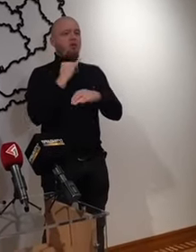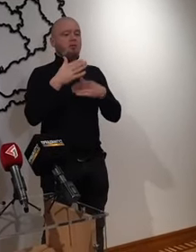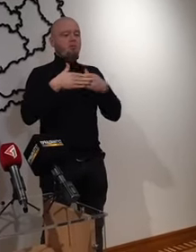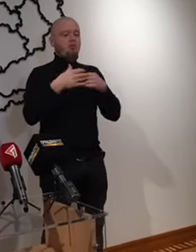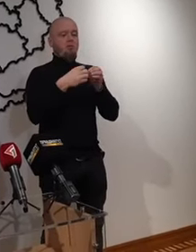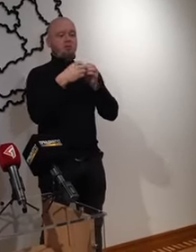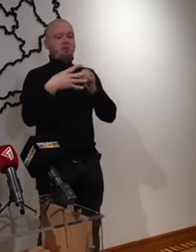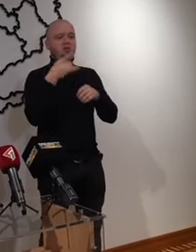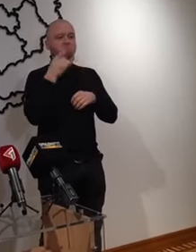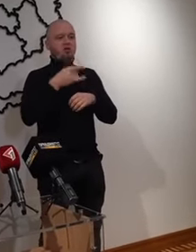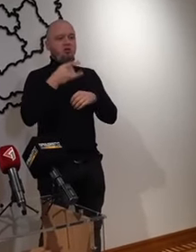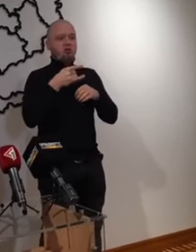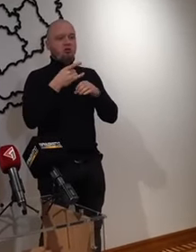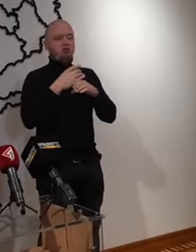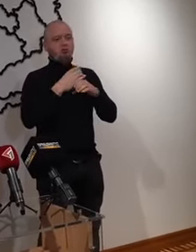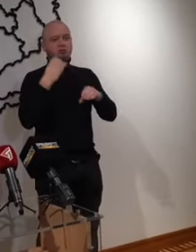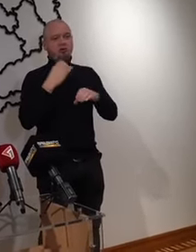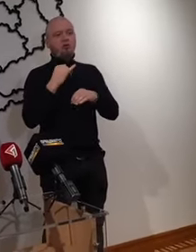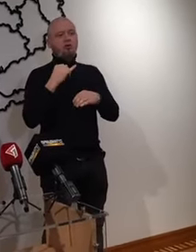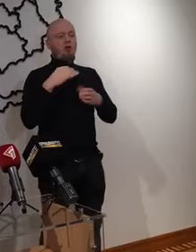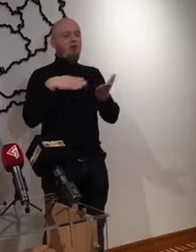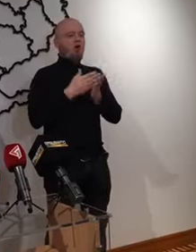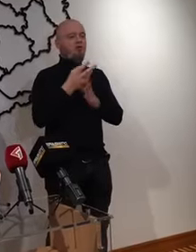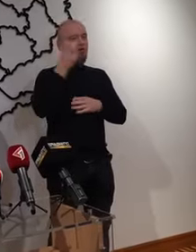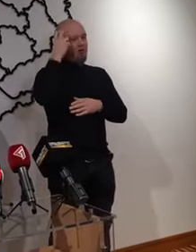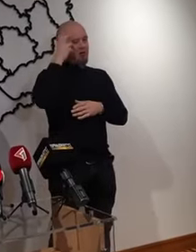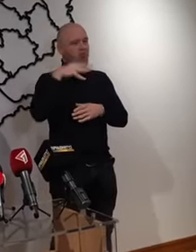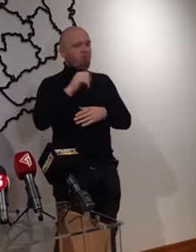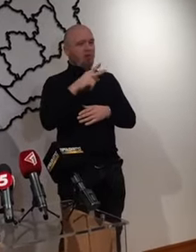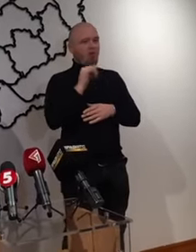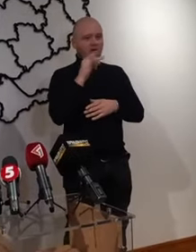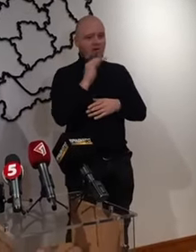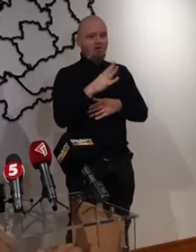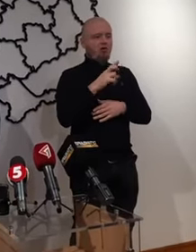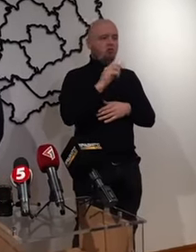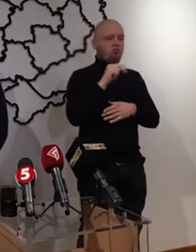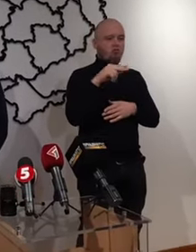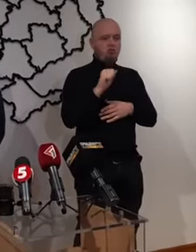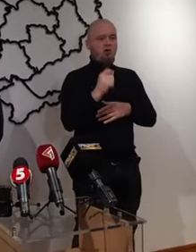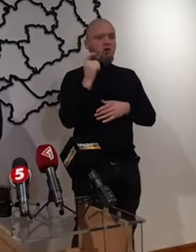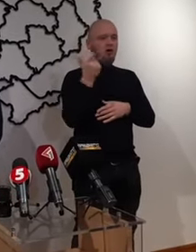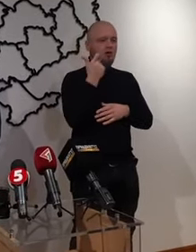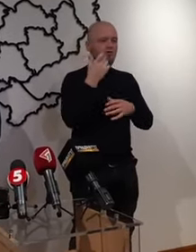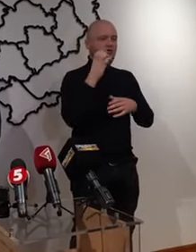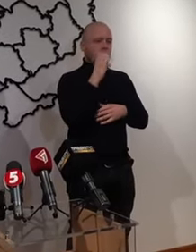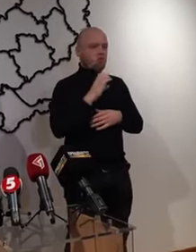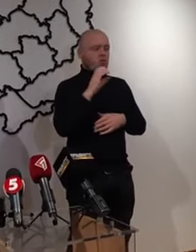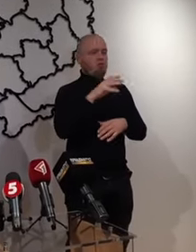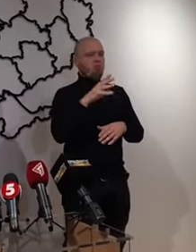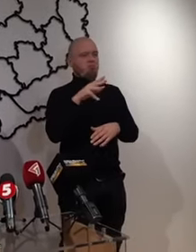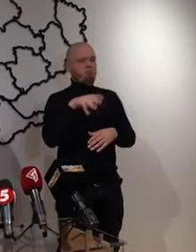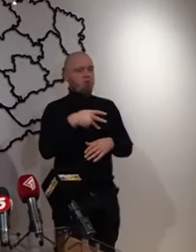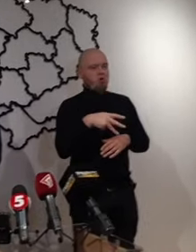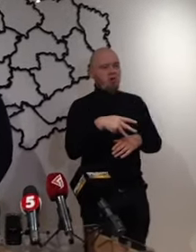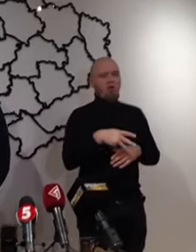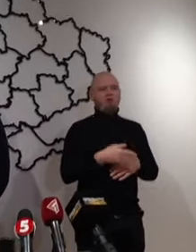машин. Географія Київ, Матарів, Буча, Харків, Суми, Миколаїв,